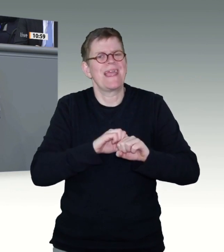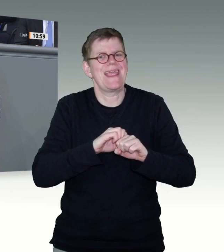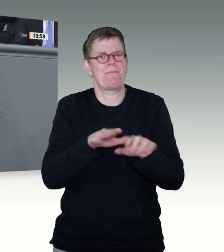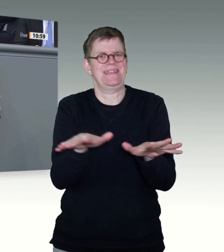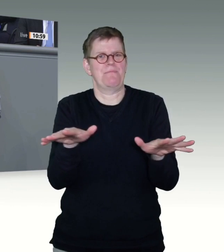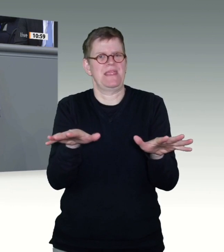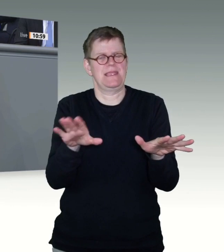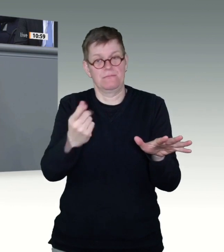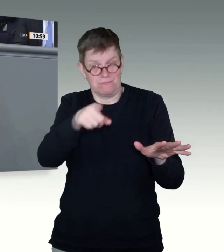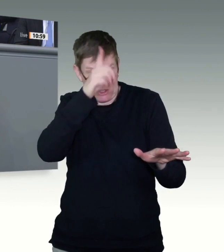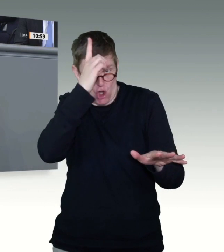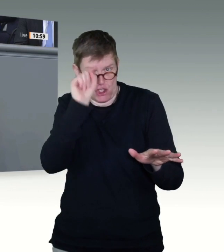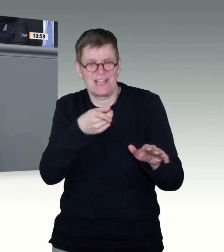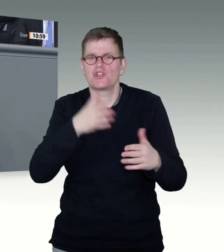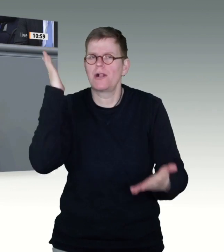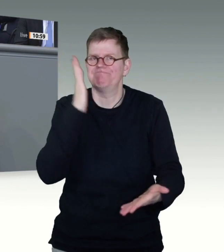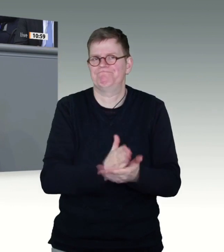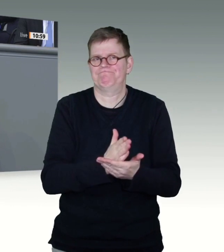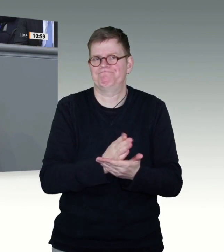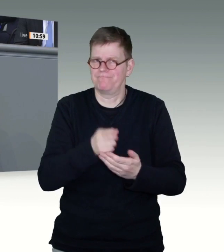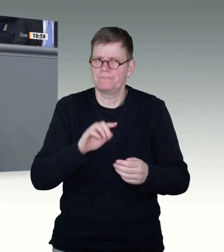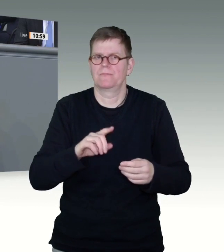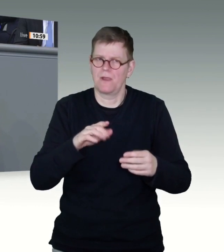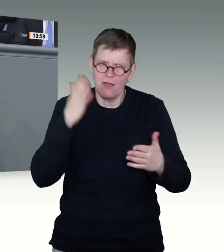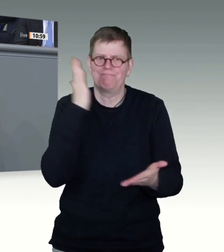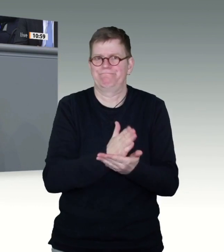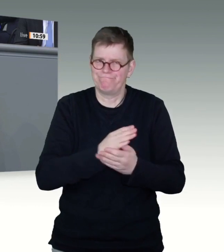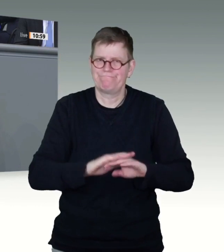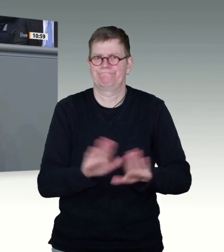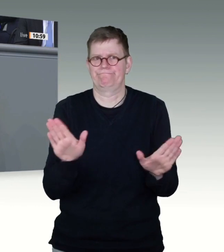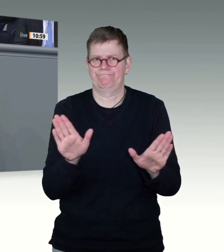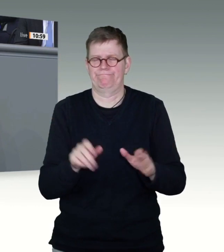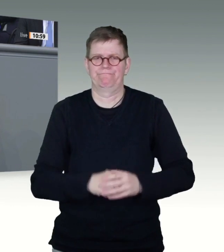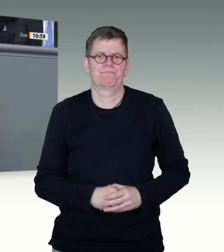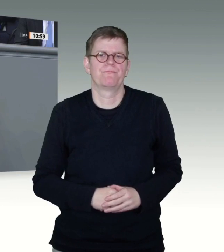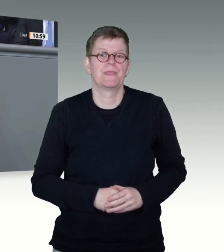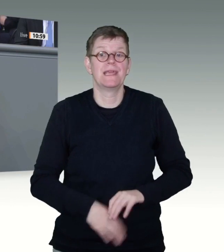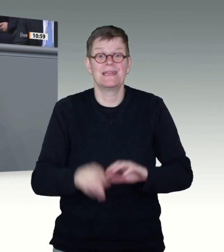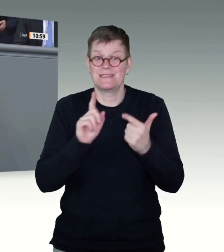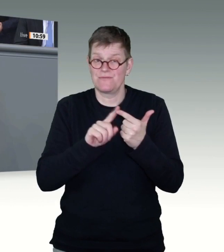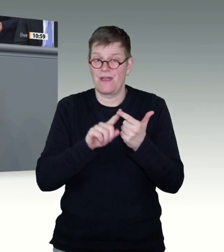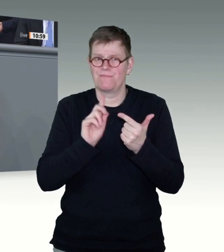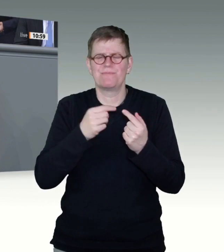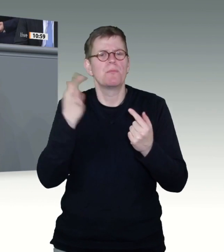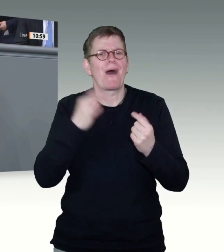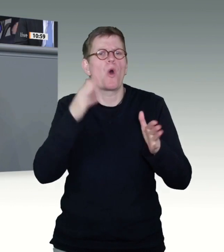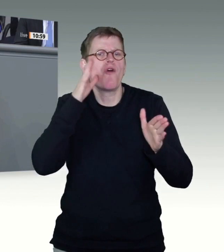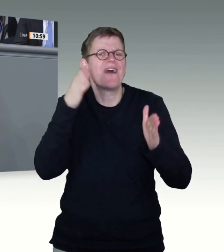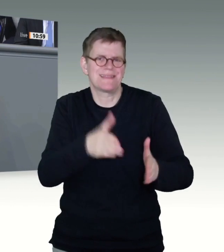der Impfkampagne mit dem Vakzin von AstraZeneca mittlerweile weitgehend richtiggestellt sind. Die Studienmanuskripte